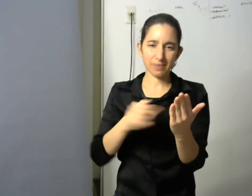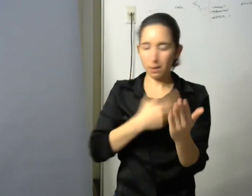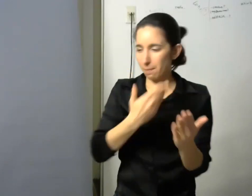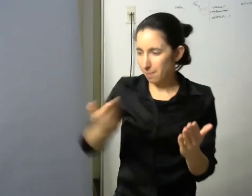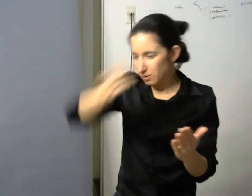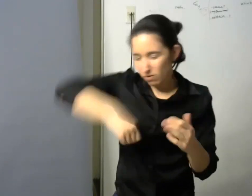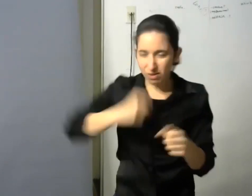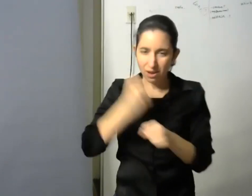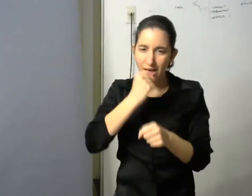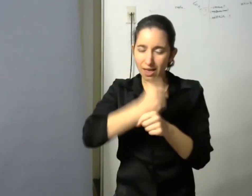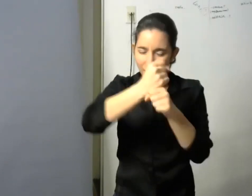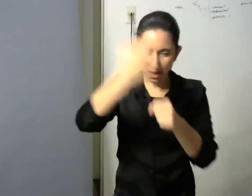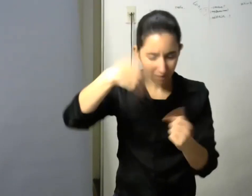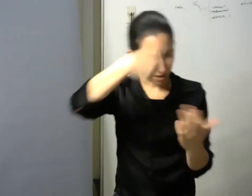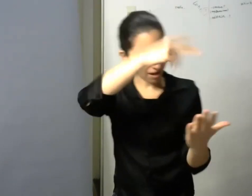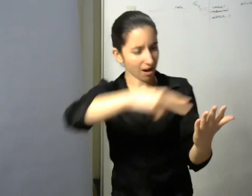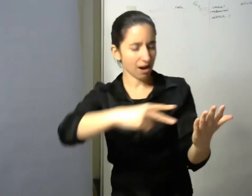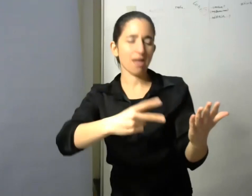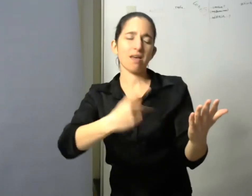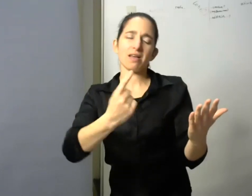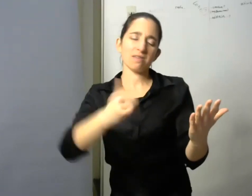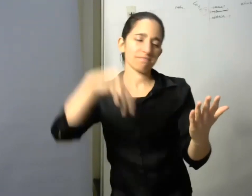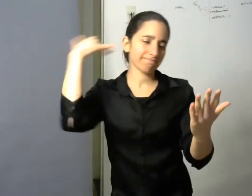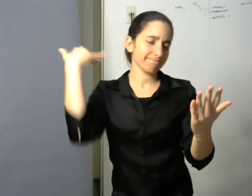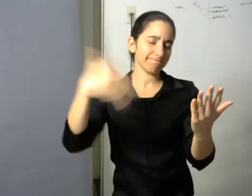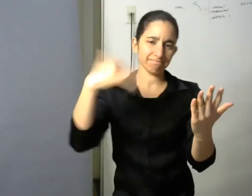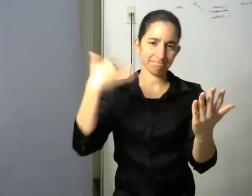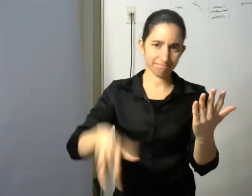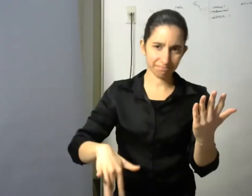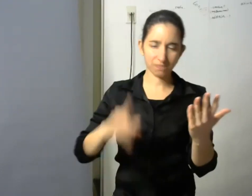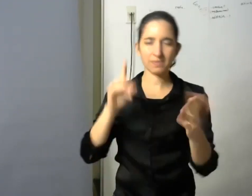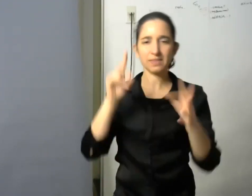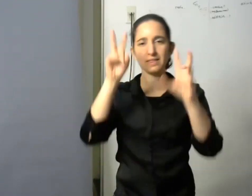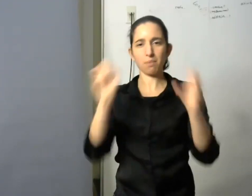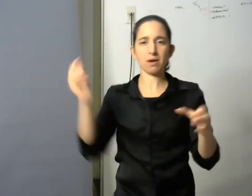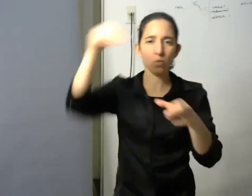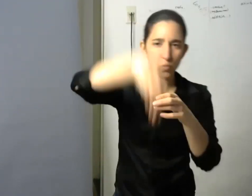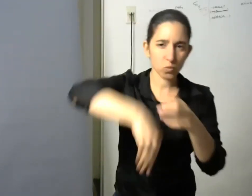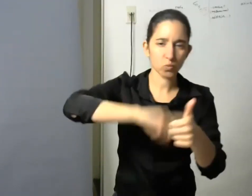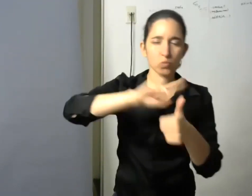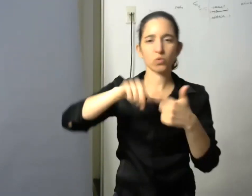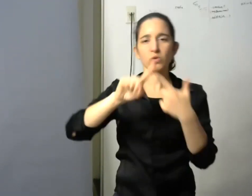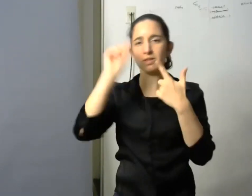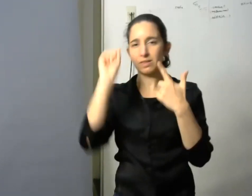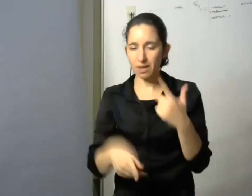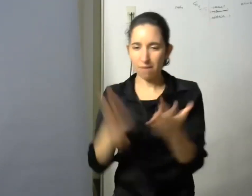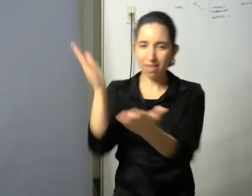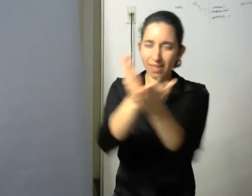trabajando con este tema de discapacidad en términos de inclusión en términos de equiparación de derechos que es lo que